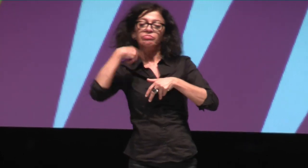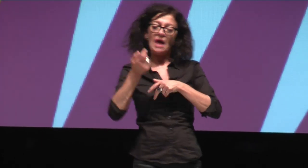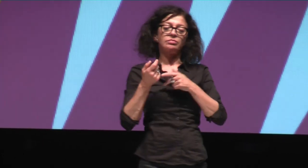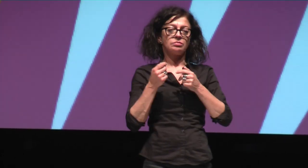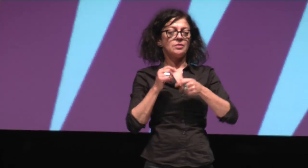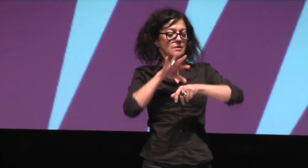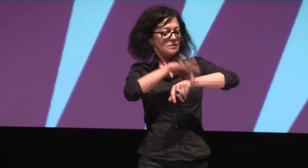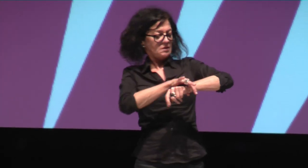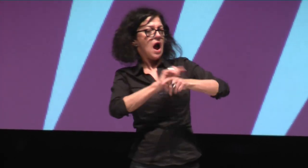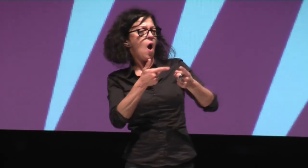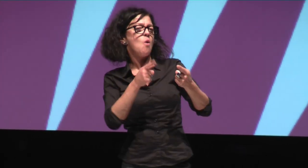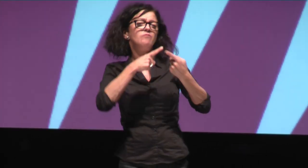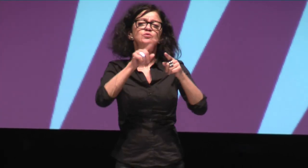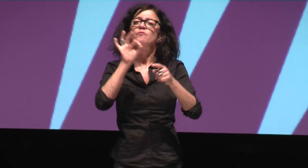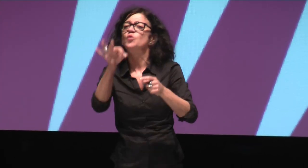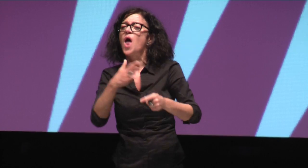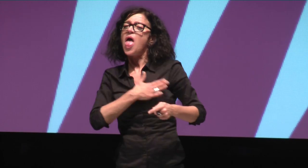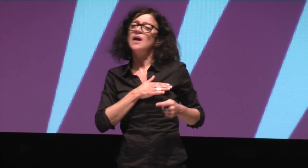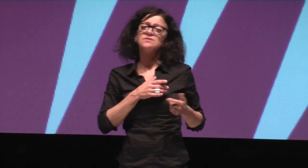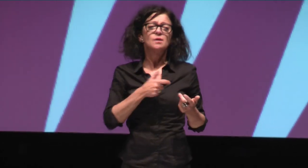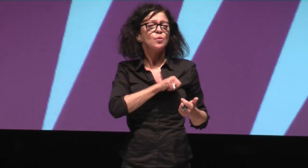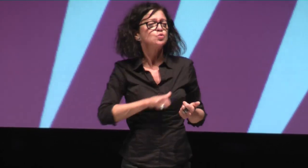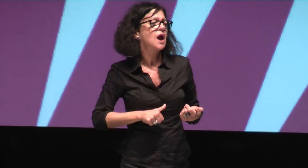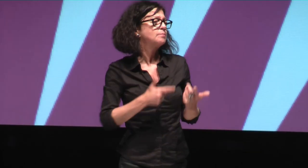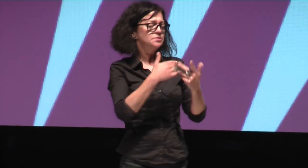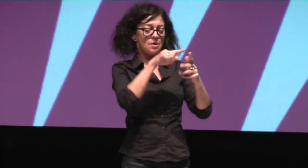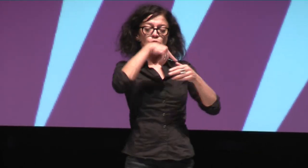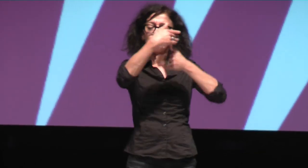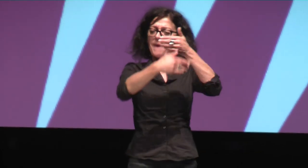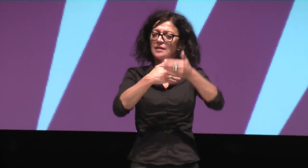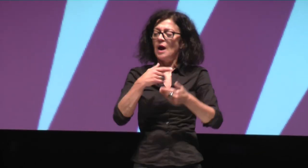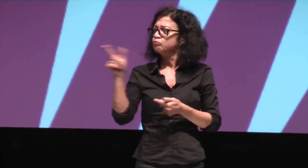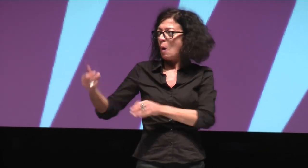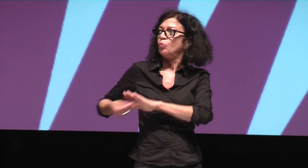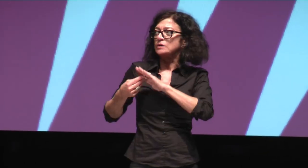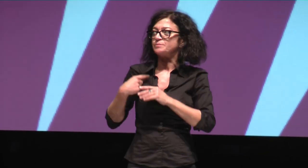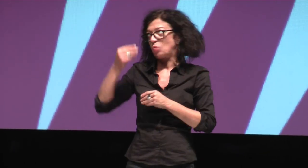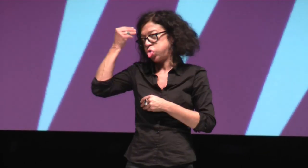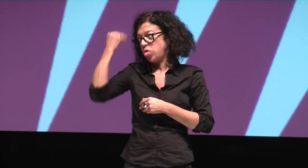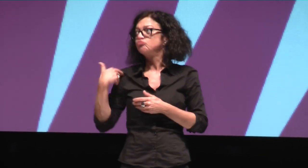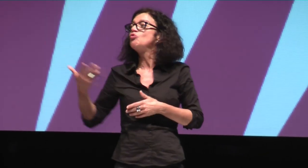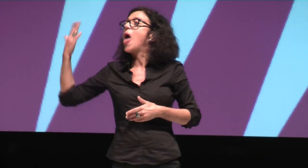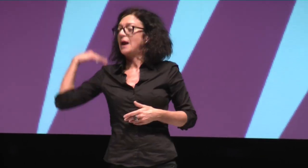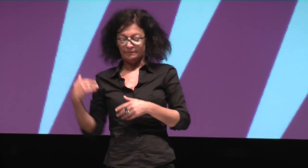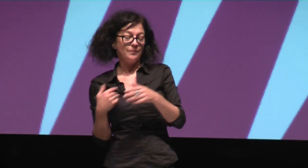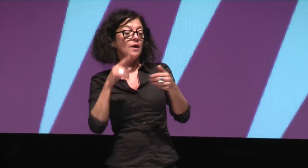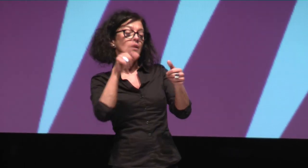Die AIDS-Schleife als Symbol für die Anerkennung der AIDS-Erkrankten. Und dann,